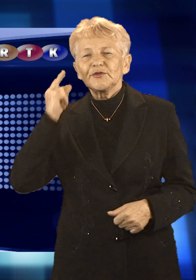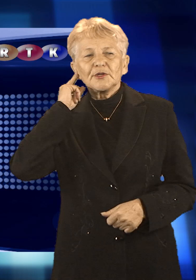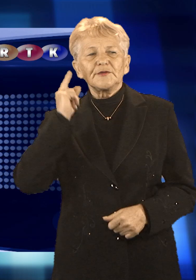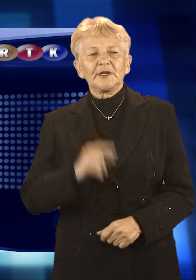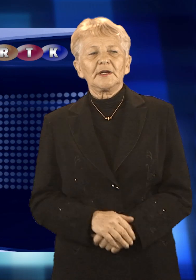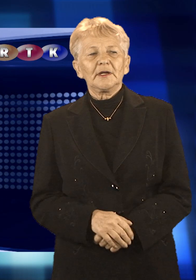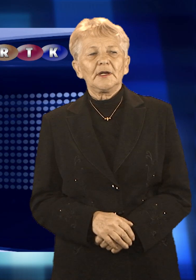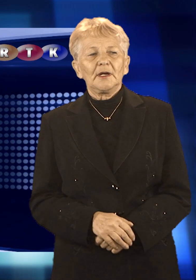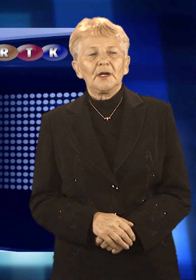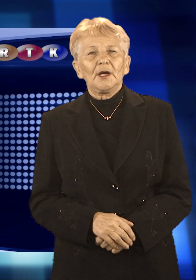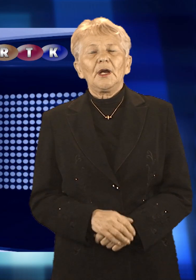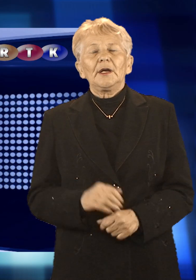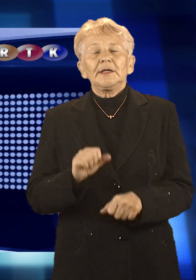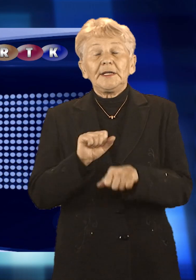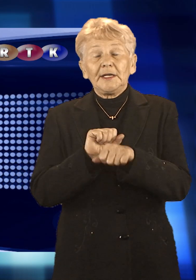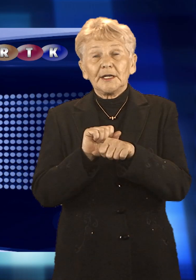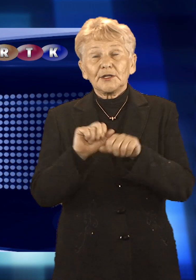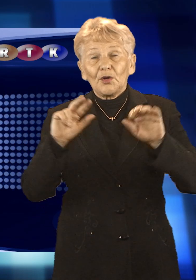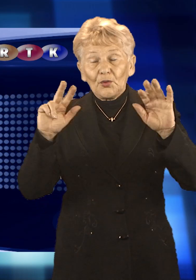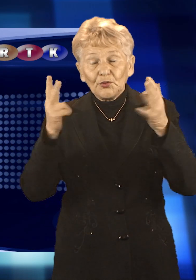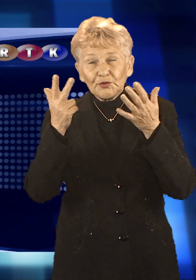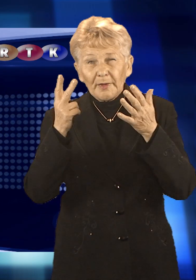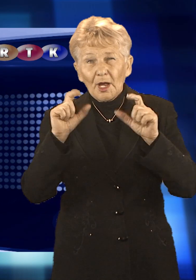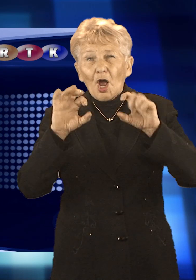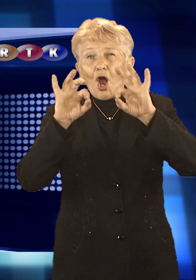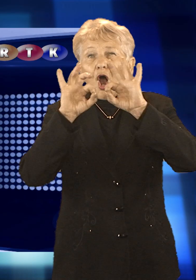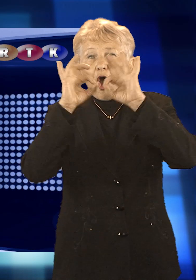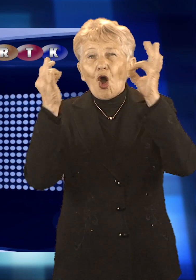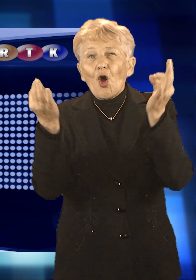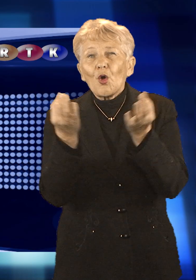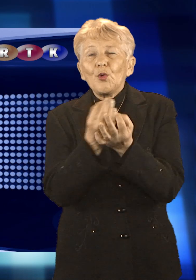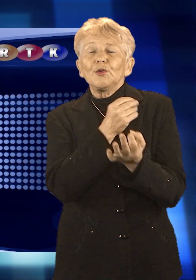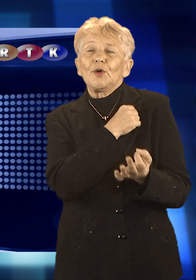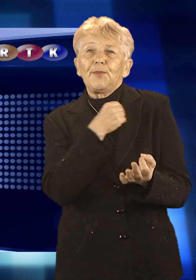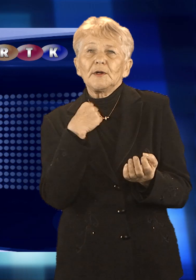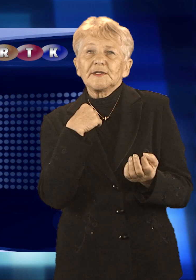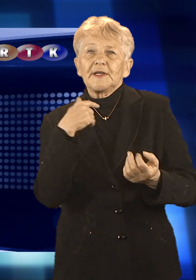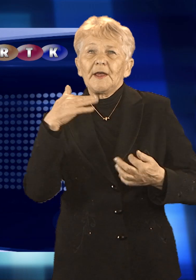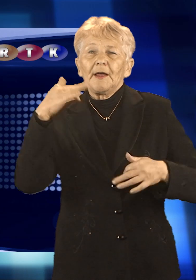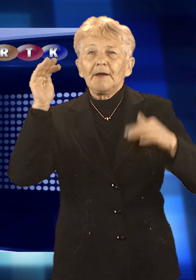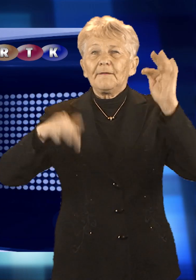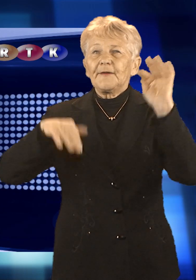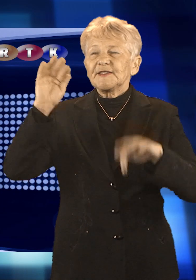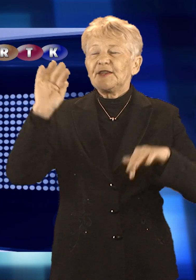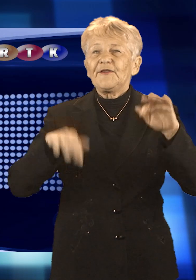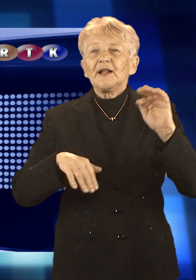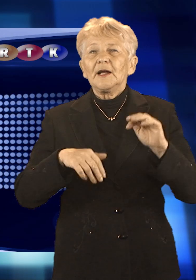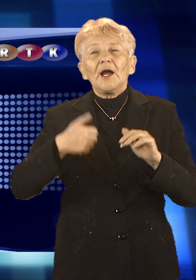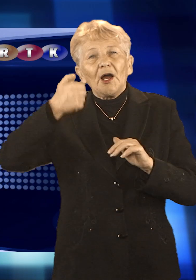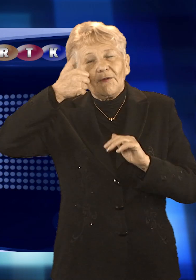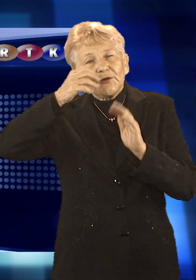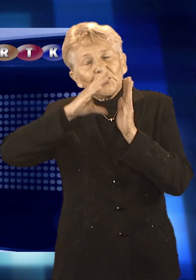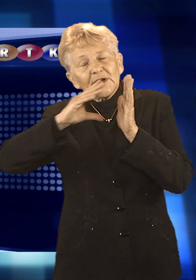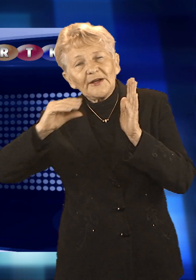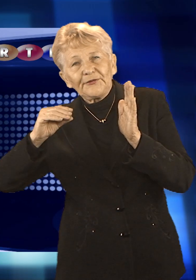niesłyszących. Trwa ósmy ogólnopolski festiwal fotografii otworkowej. Prace artystów można oglądać w wielu galeriach, głównie